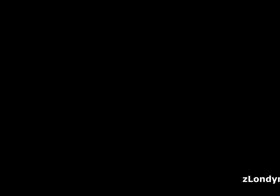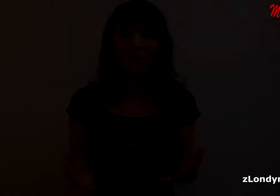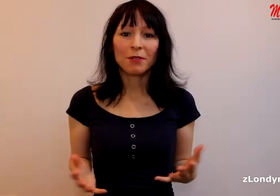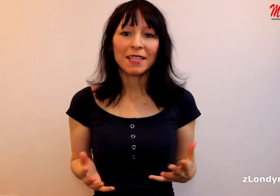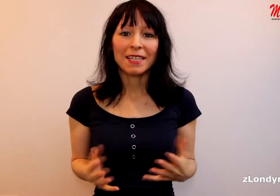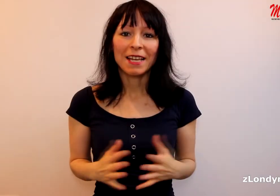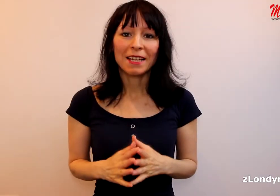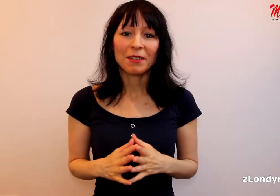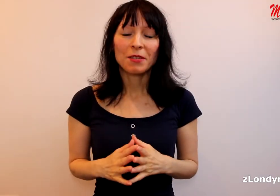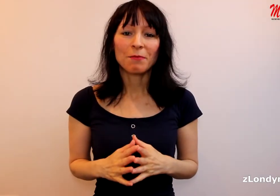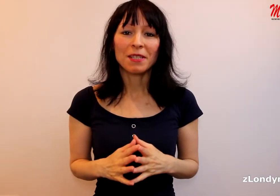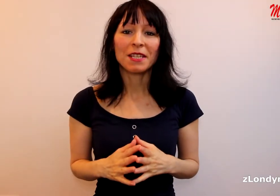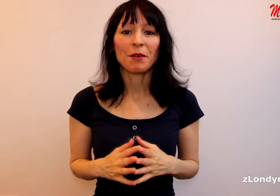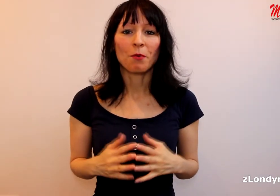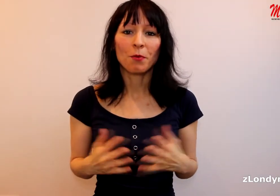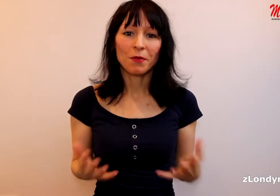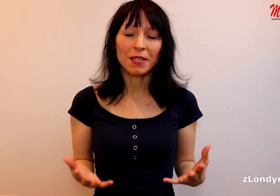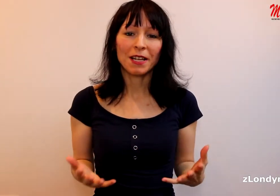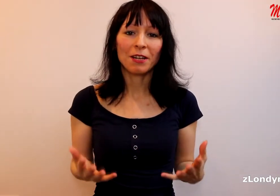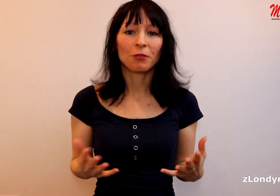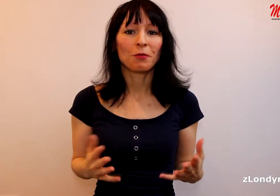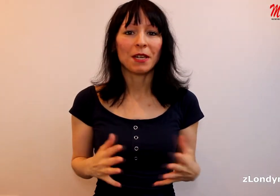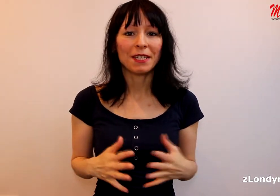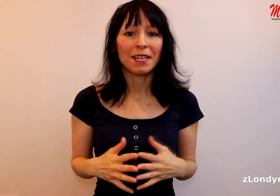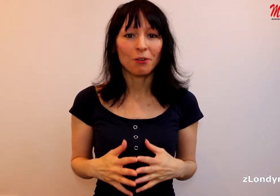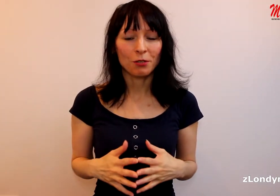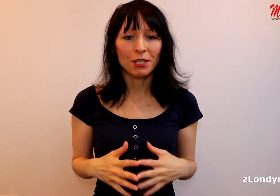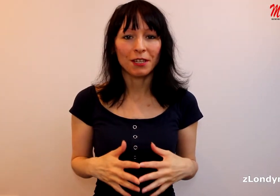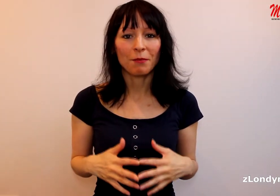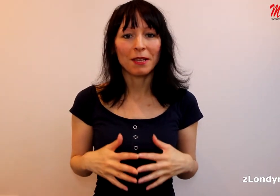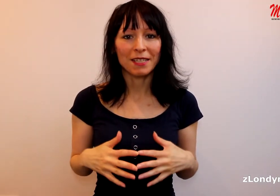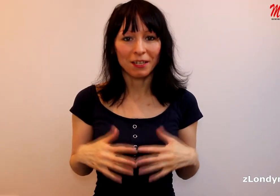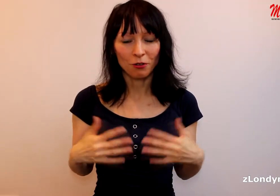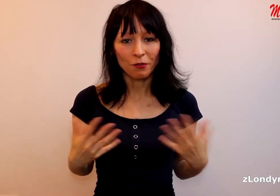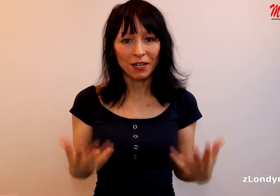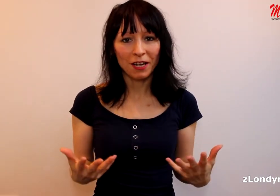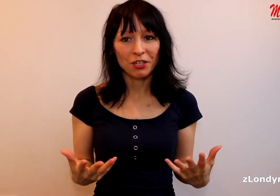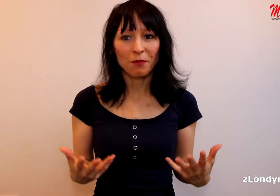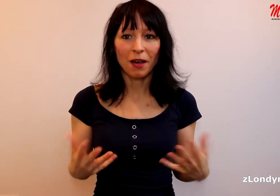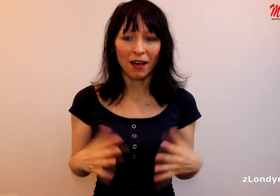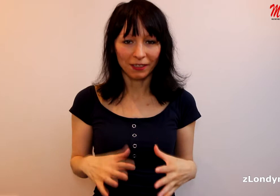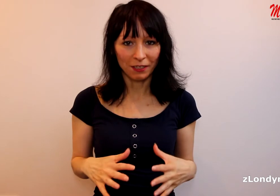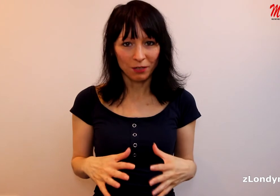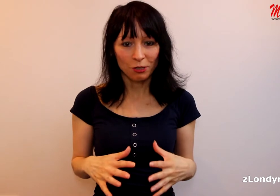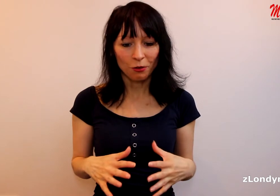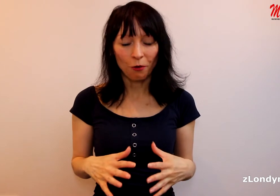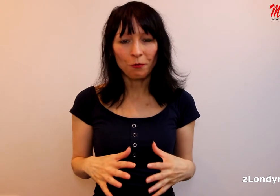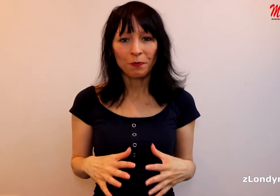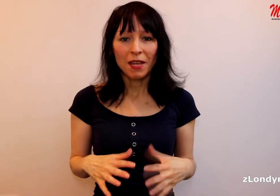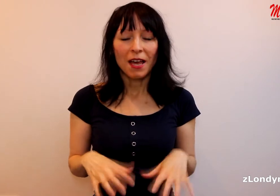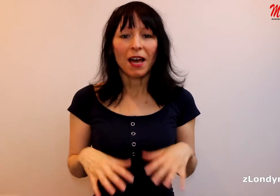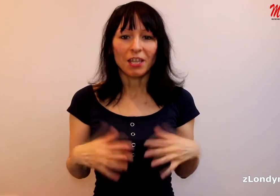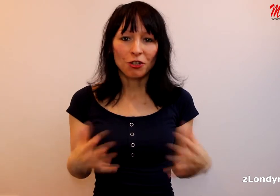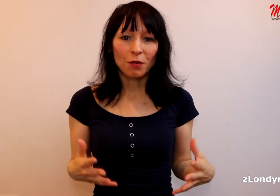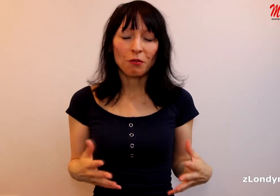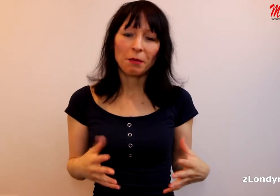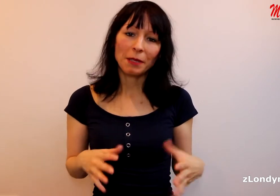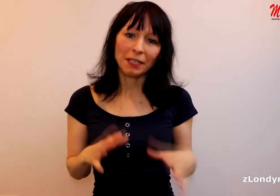Minulý týden jsme si popovídali o tom, jaký je rozdíl mezi novinářem a aktivistou. A ještě budeme tak